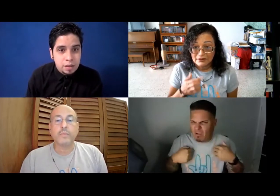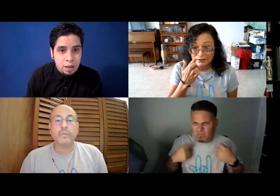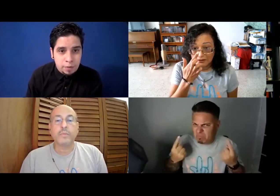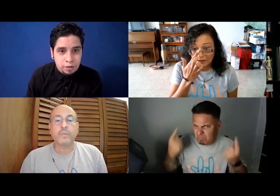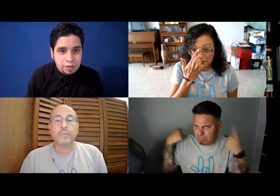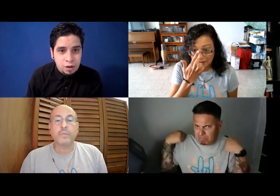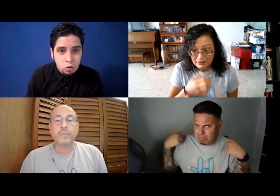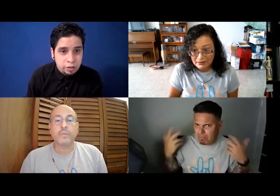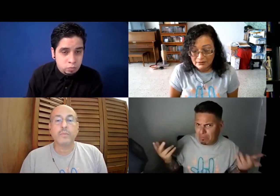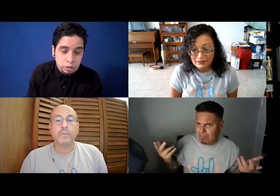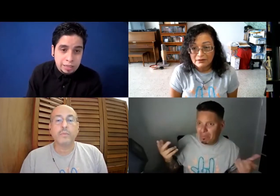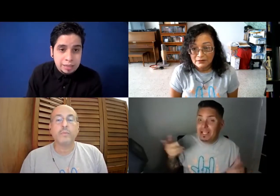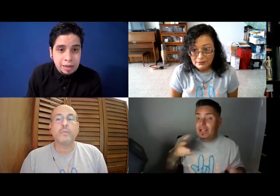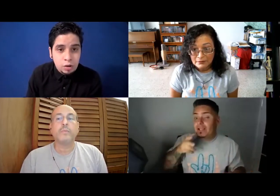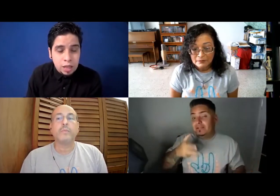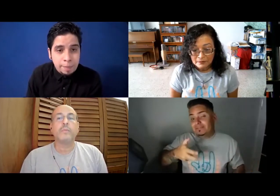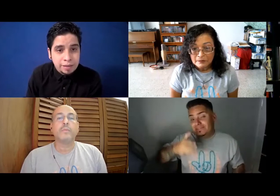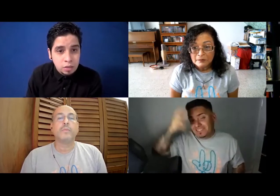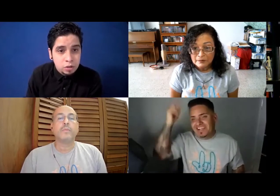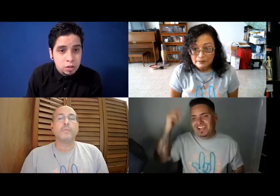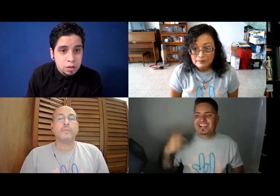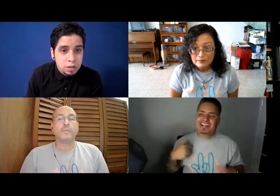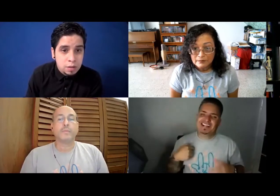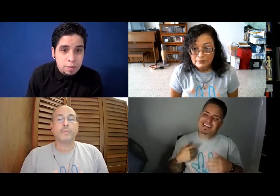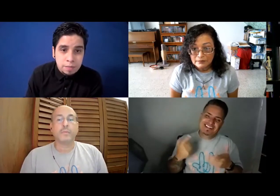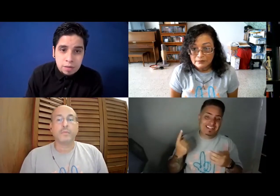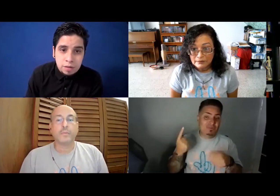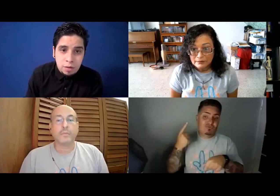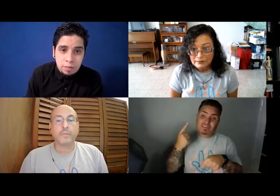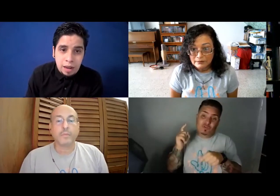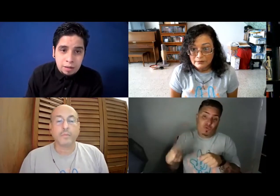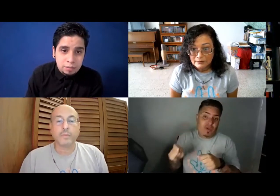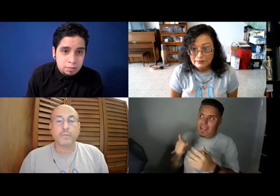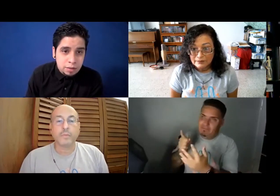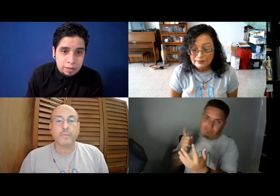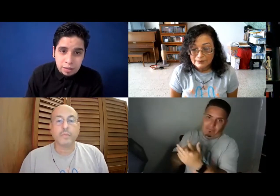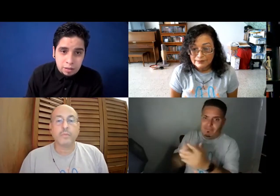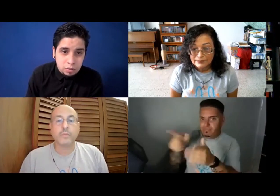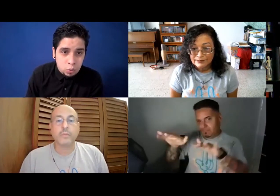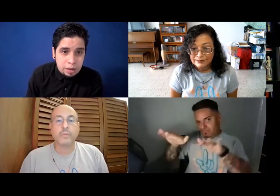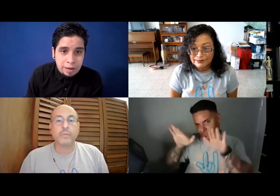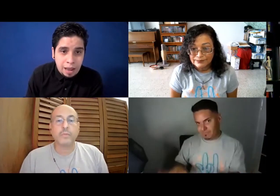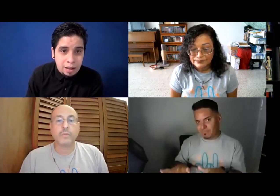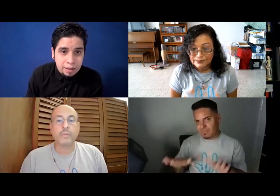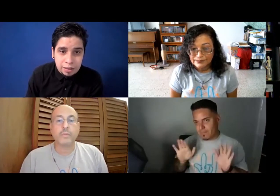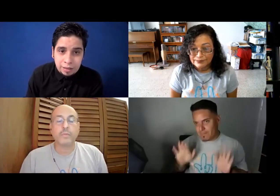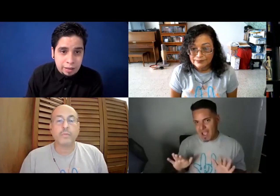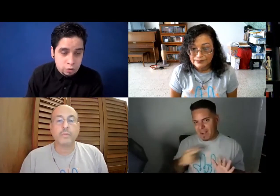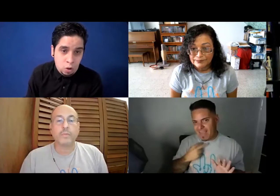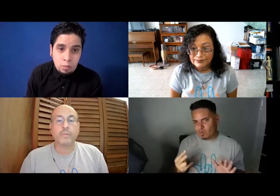el proceso de salud, no entendía lo que estaba pasando. Y yo, mira, yo tuve que, ¿verdad? Yo hasta un